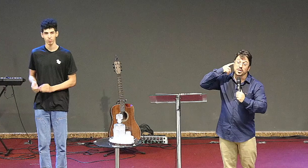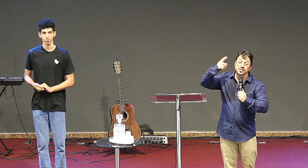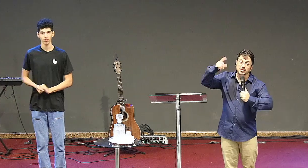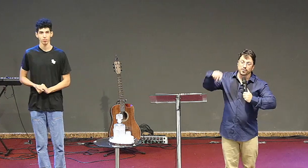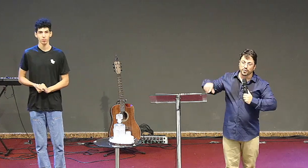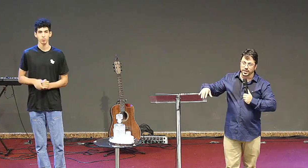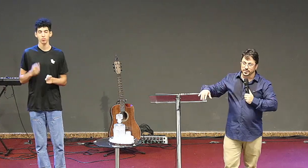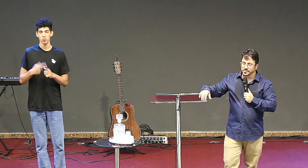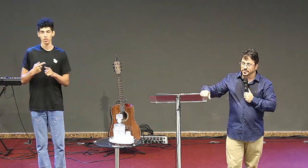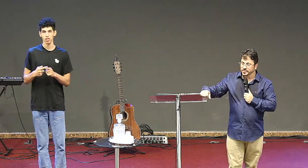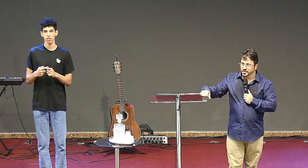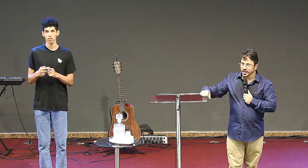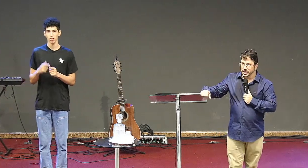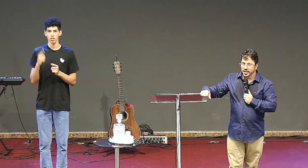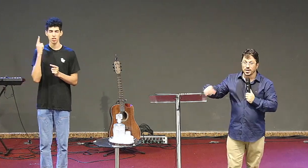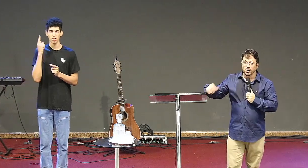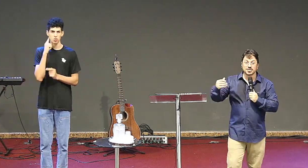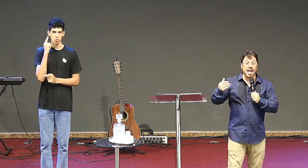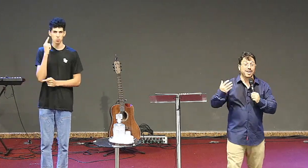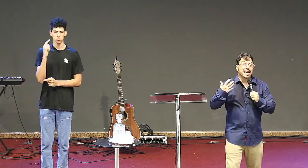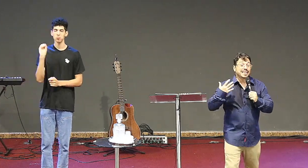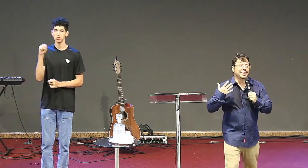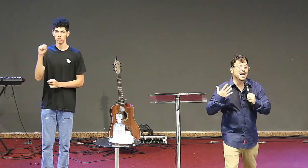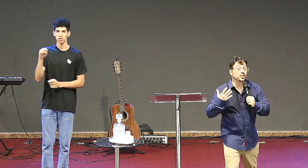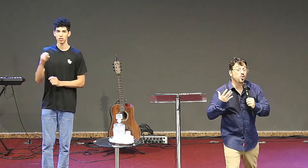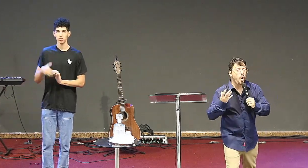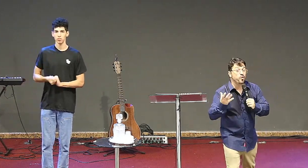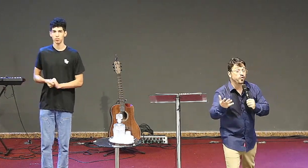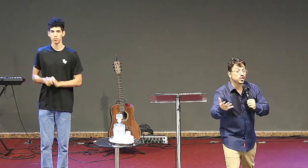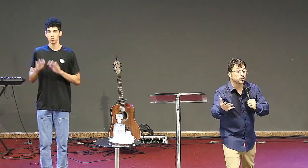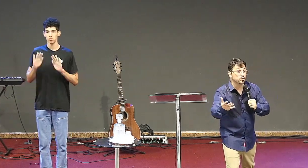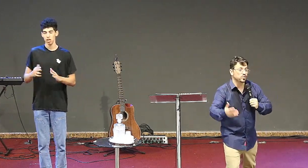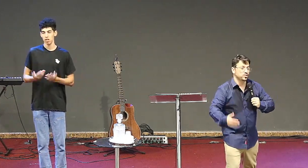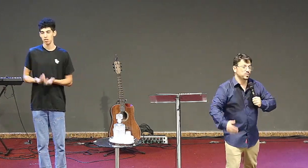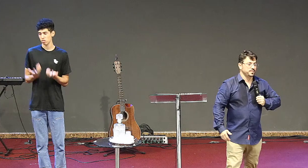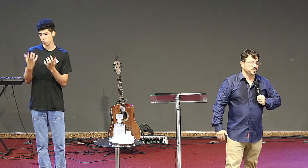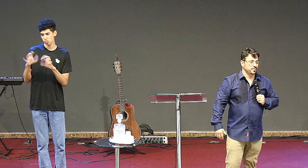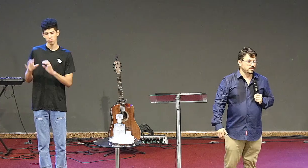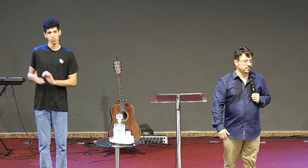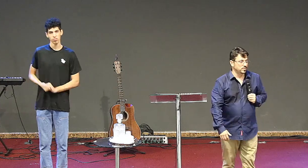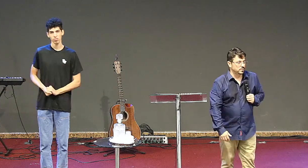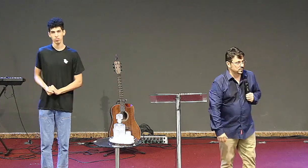escutando mas não estava ouvindo não estava dando ouvidos